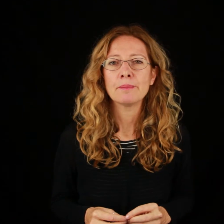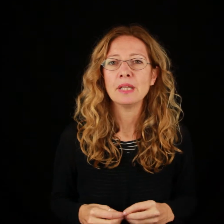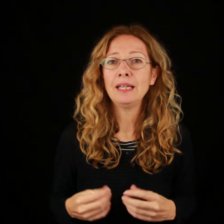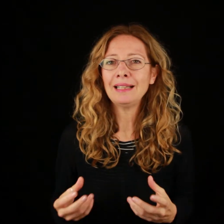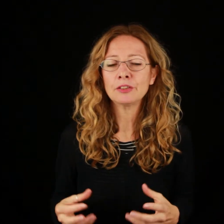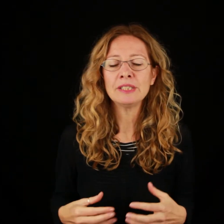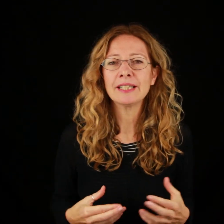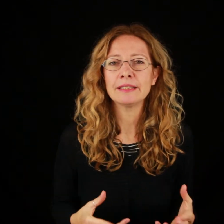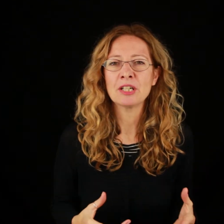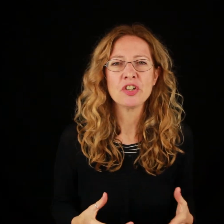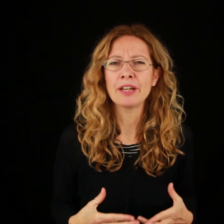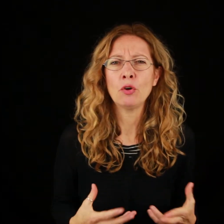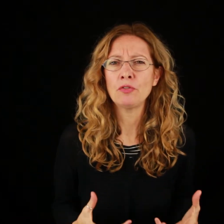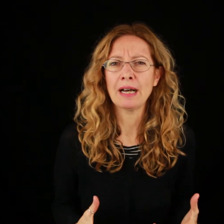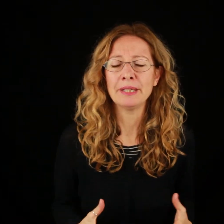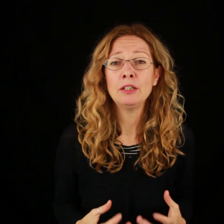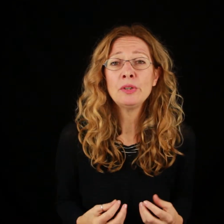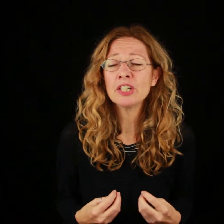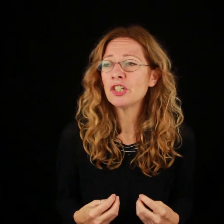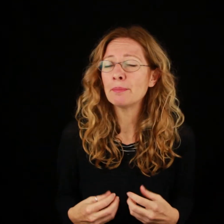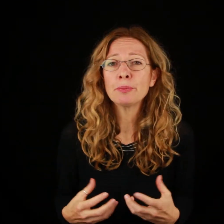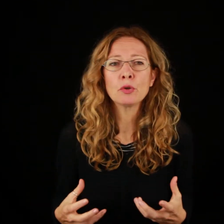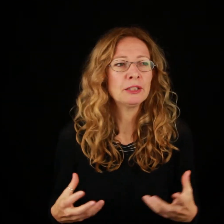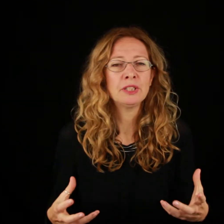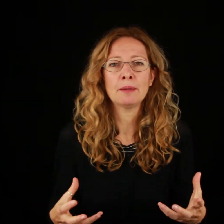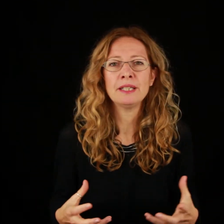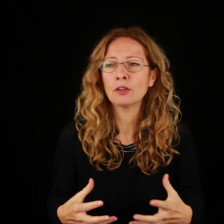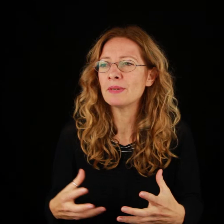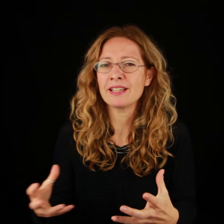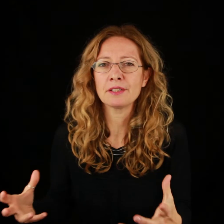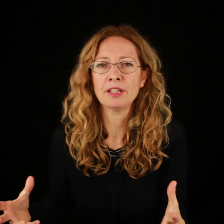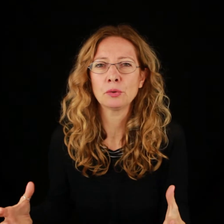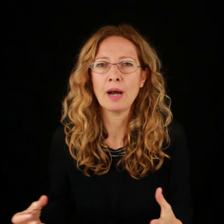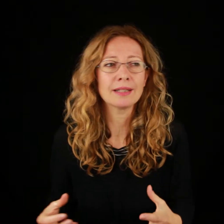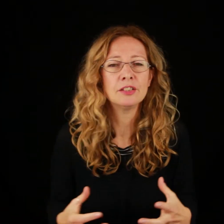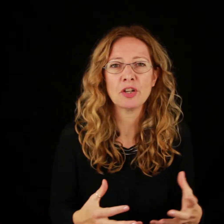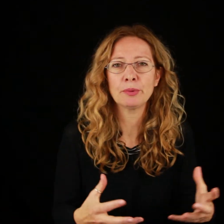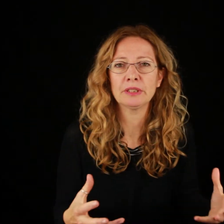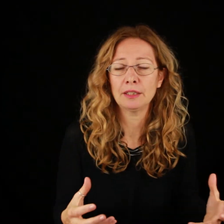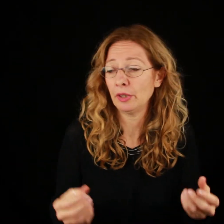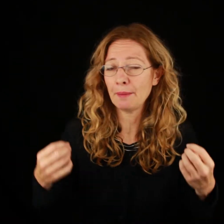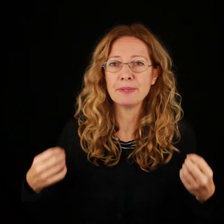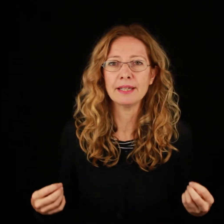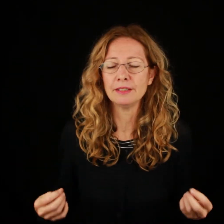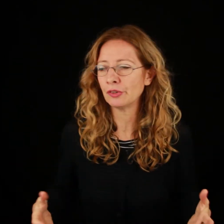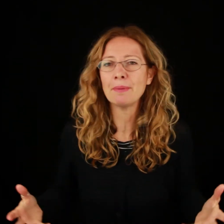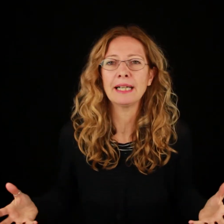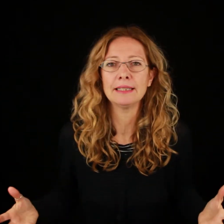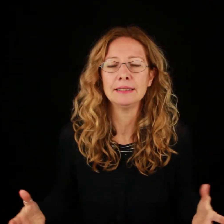L'altro gli chiede da mangiare, ho fame e lui invece è più preoccupato di capire come sei arrivato qua, che ti ci ha portato, è a piedi, non ha bagagli,